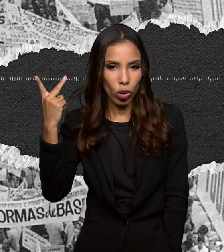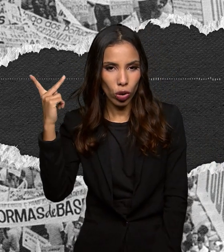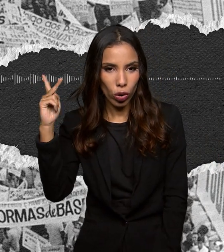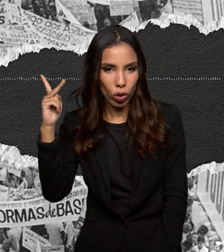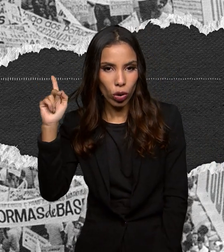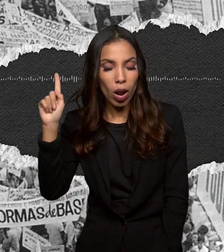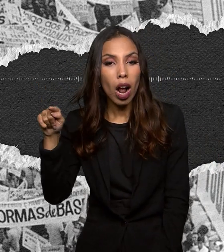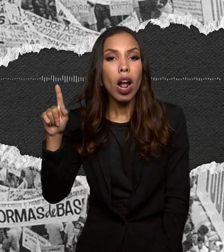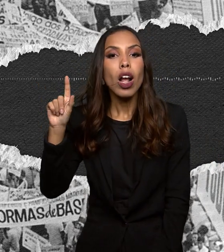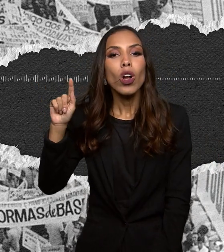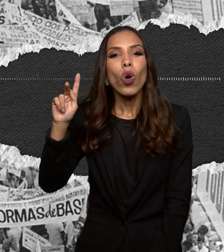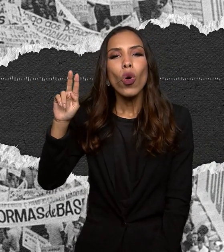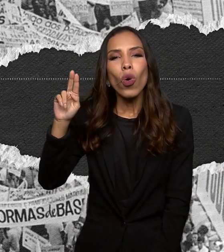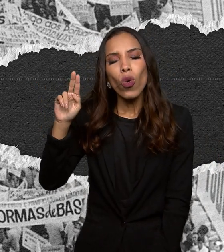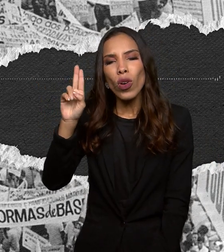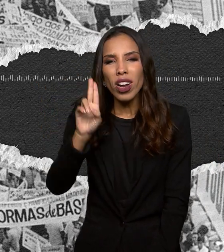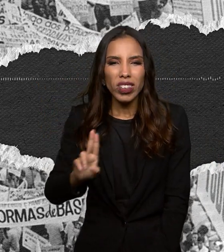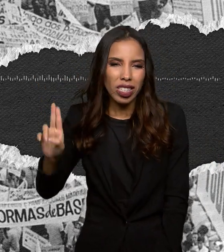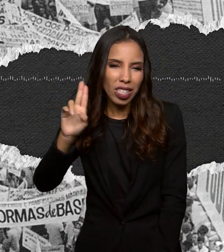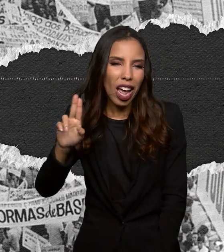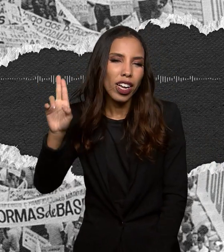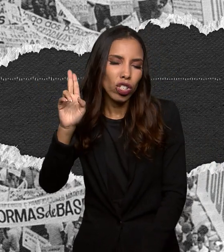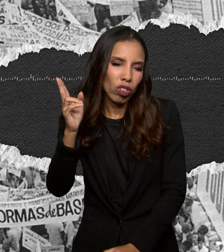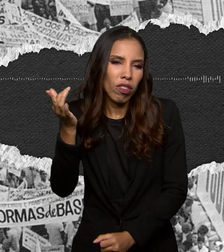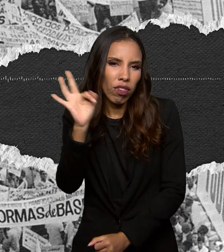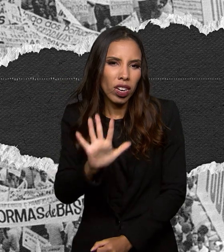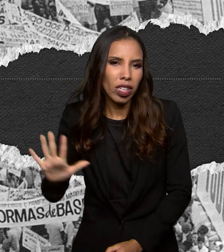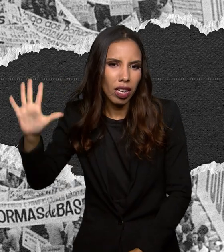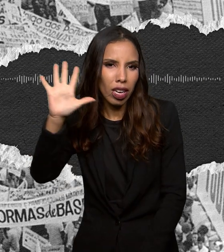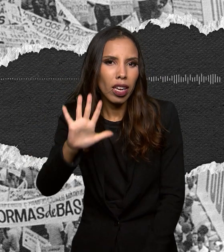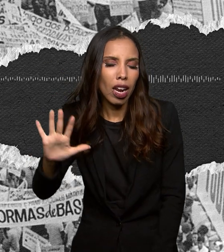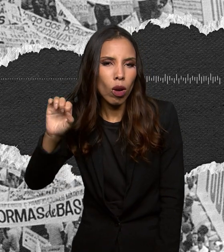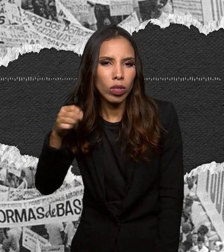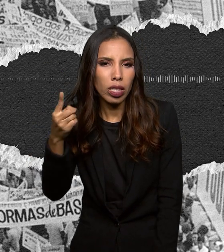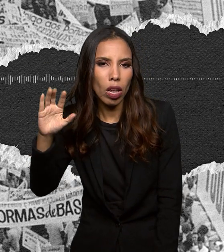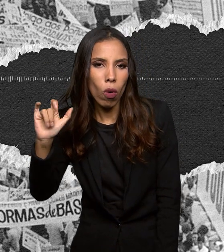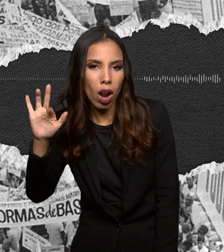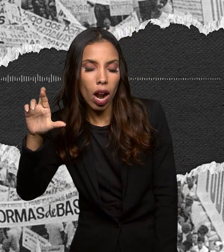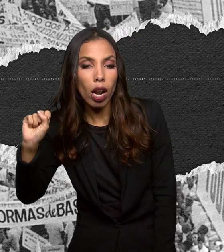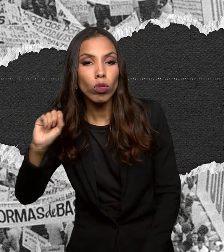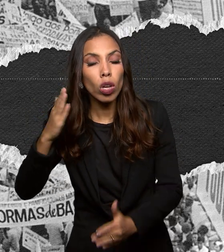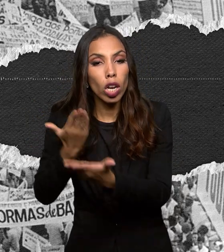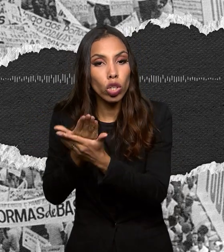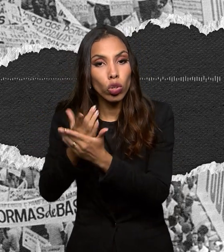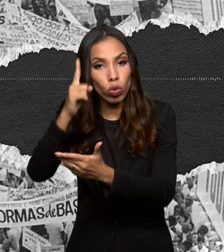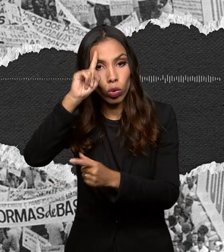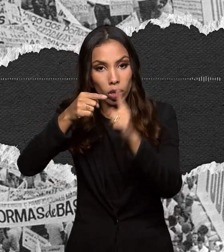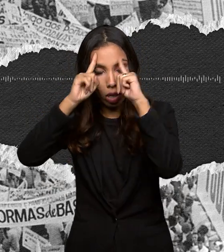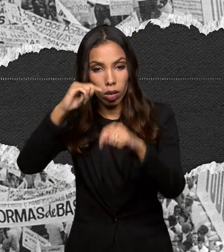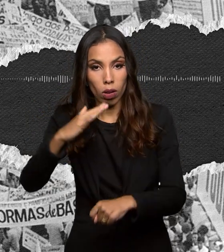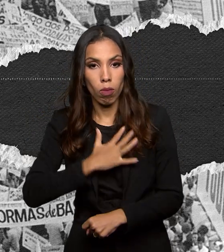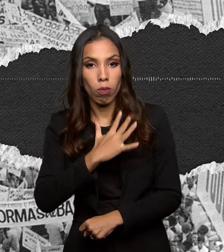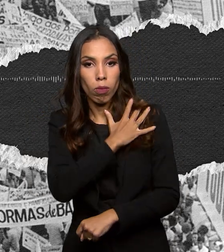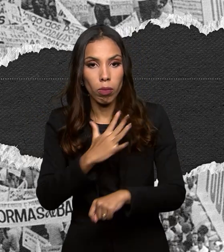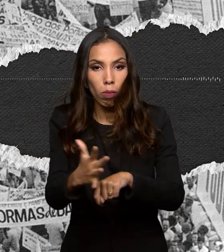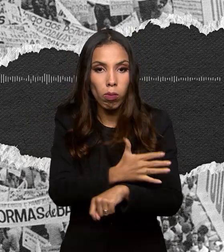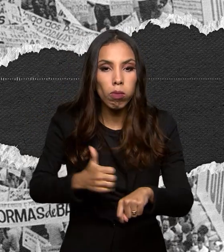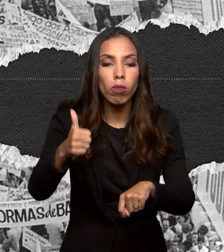São Carlos João Roberto Martins que estuda o militarismo no Brasil. Mas também está ligado ao fato de que desde a fundação da Escola Superior de Guerra